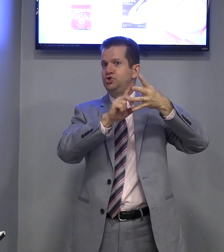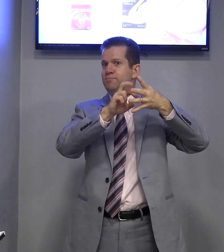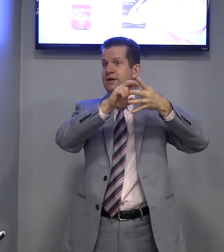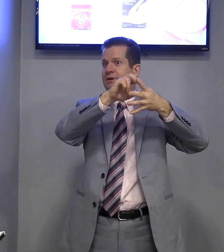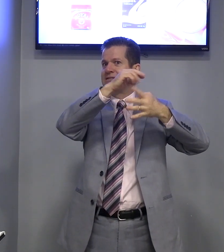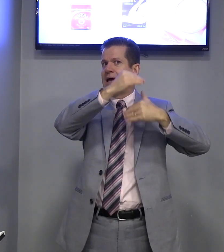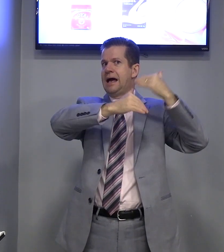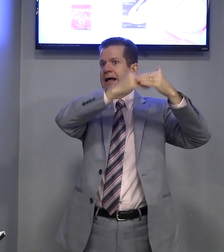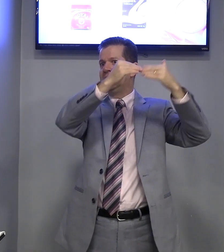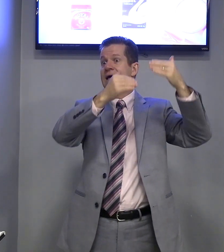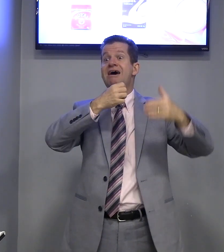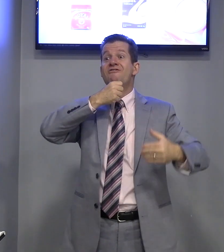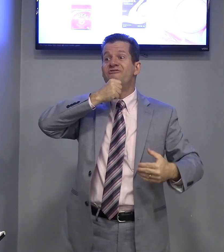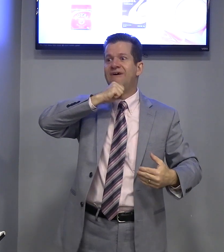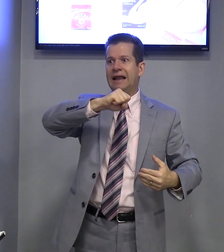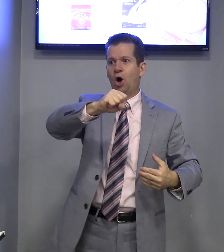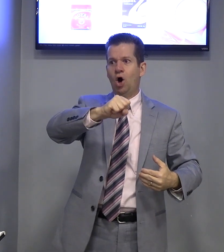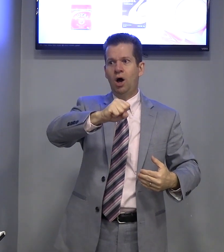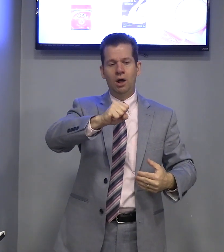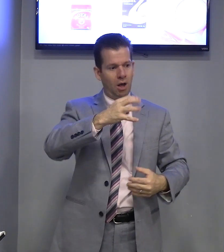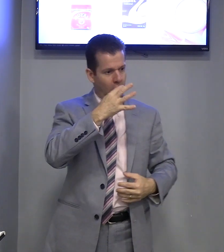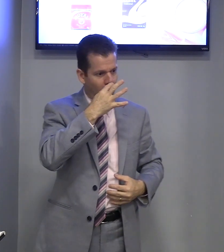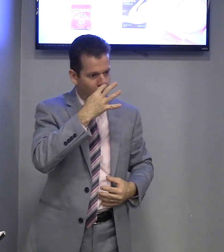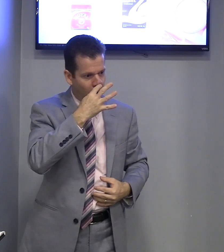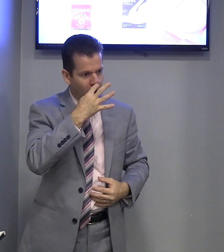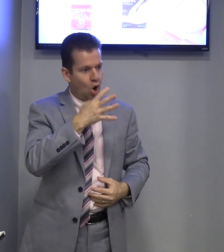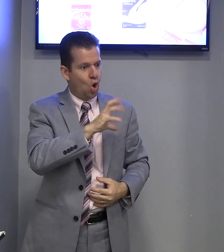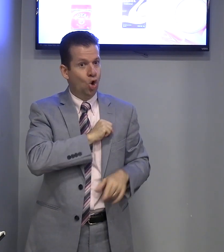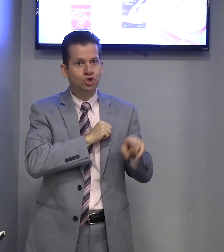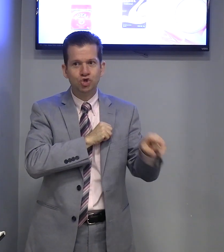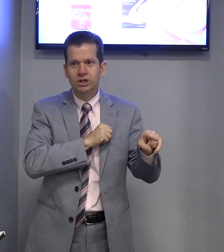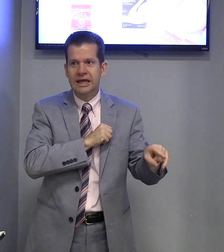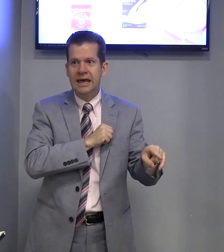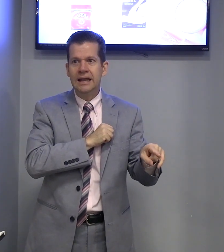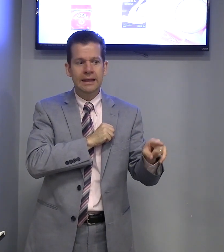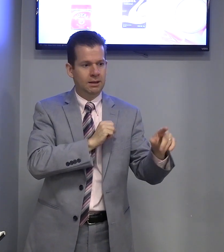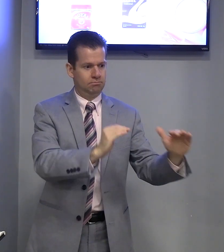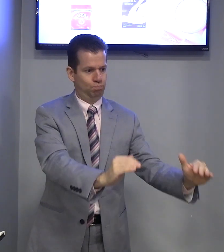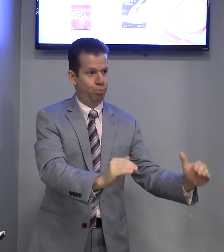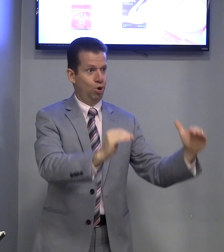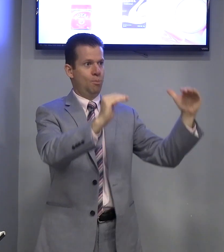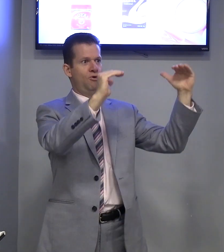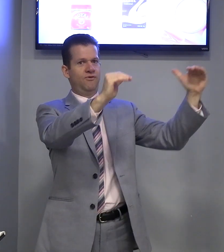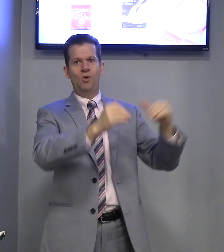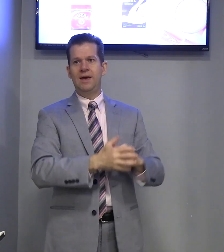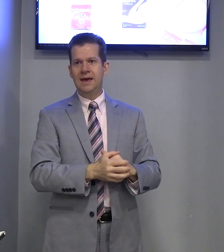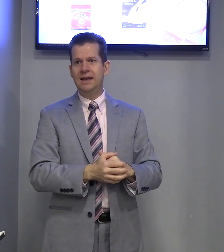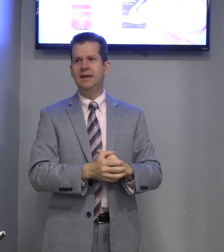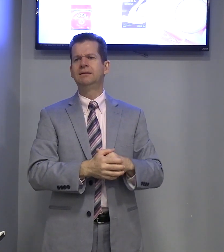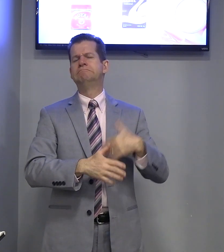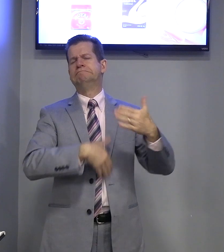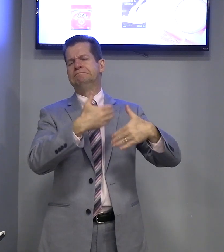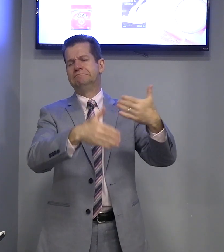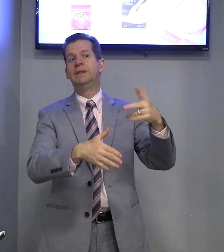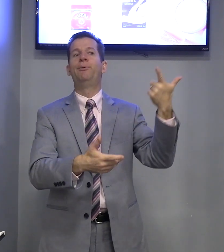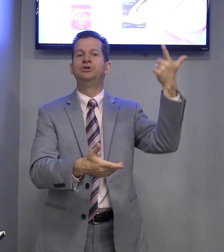subindo a escada. Faraó. Gostou dele, promoveu ele, depois